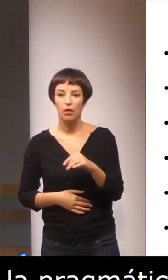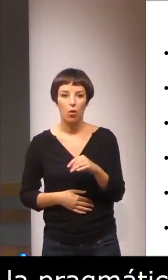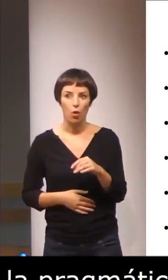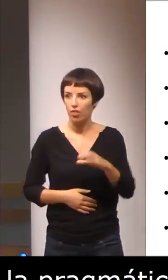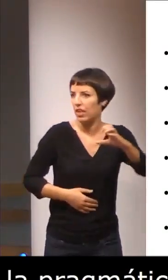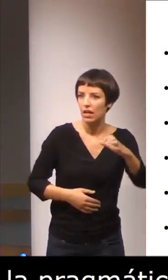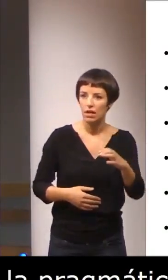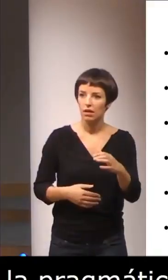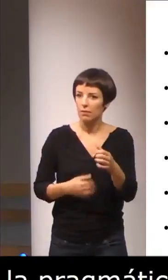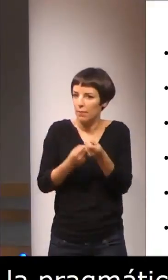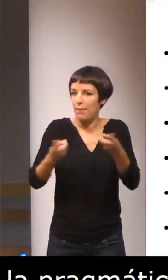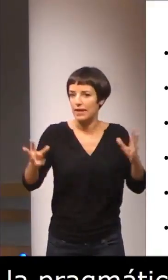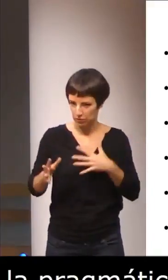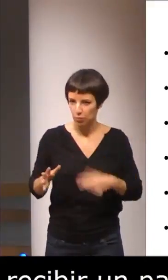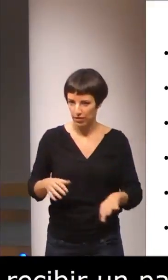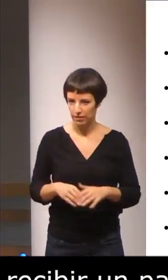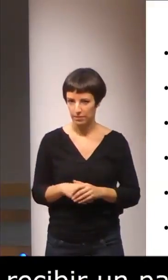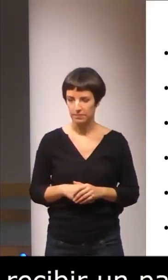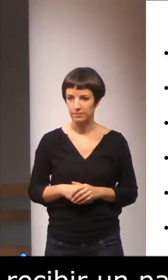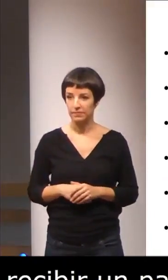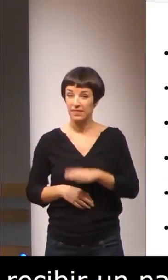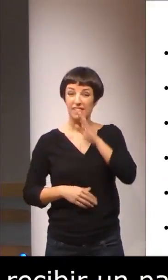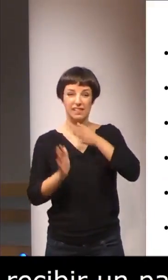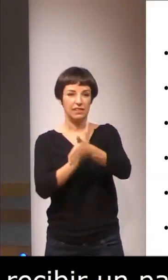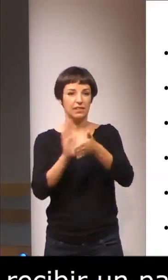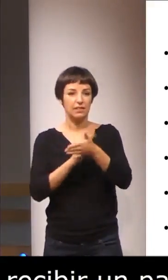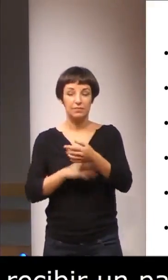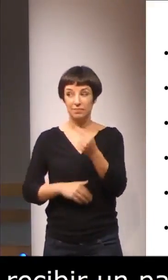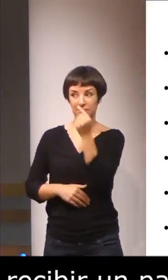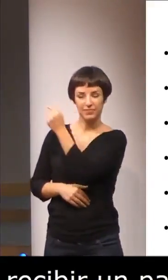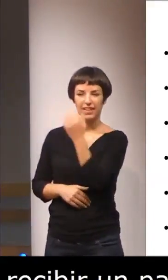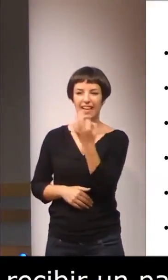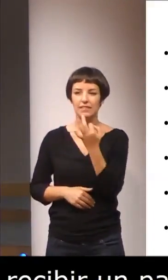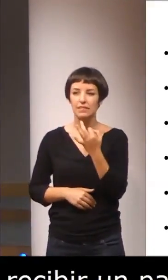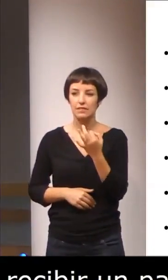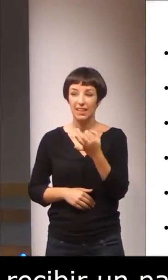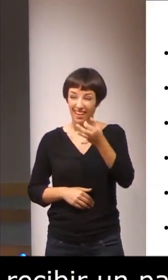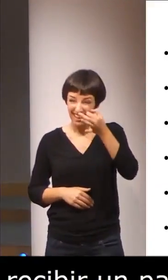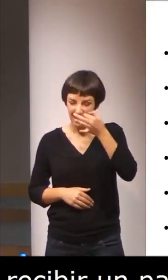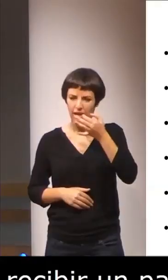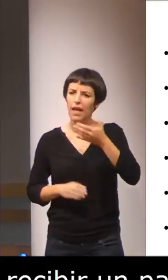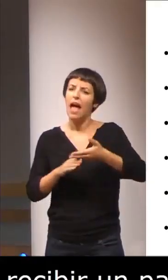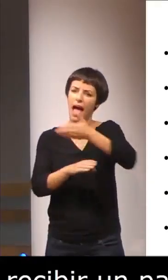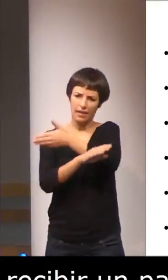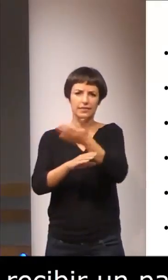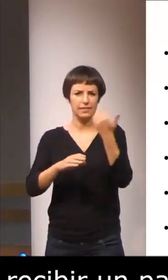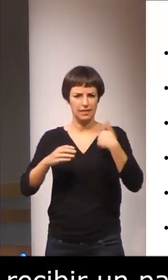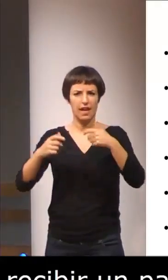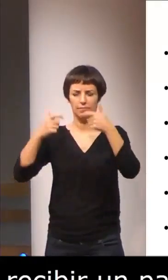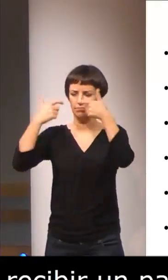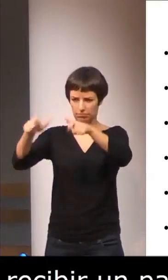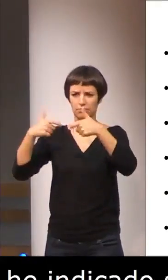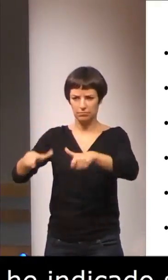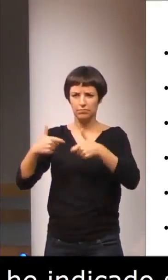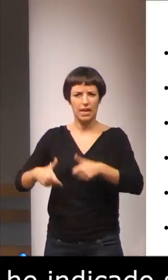Como he indicado previamente, se trata simplemente de una adaptación, de una categorización que se